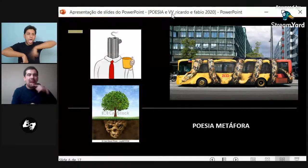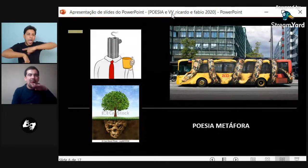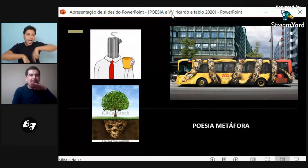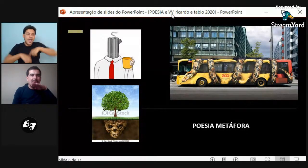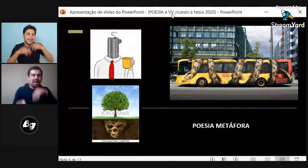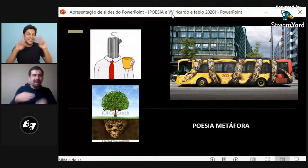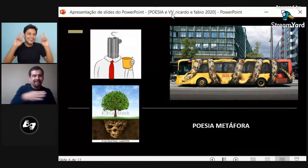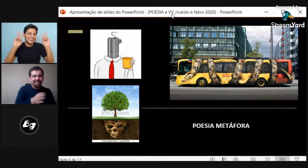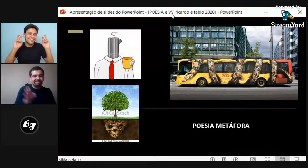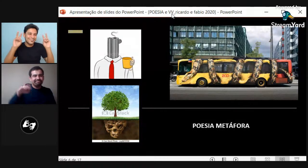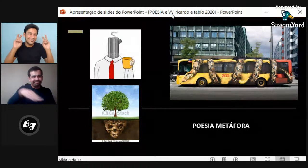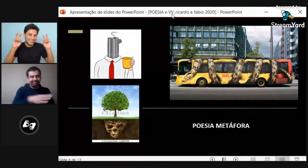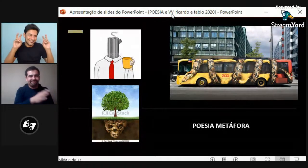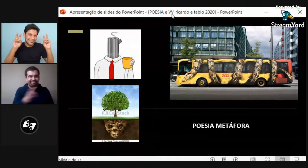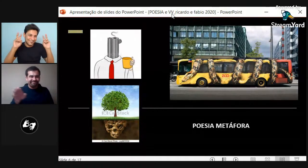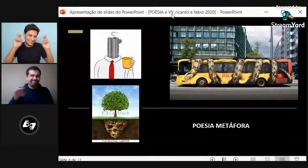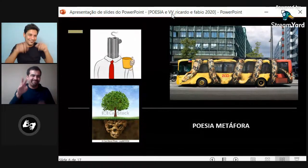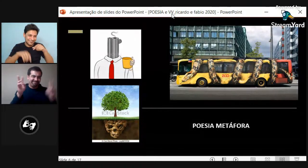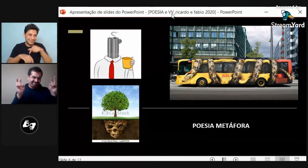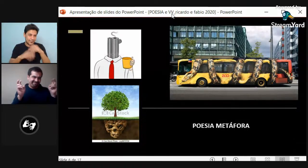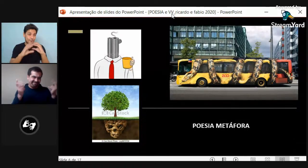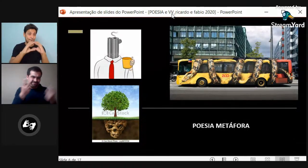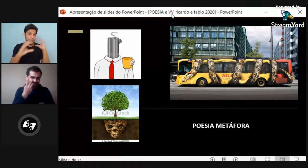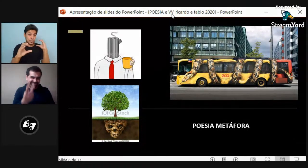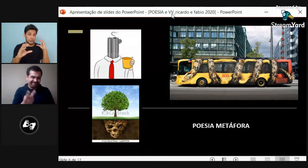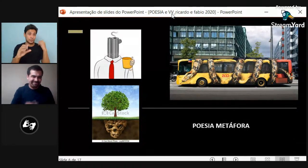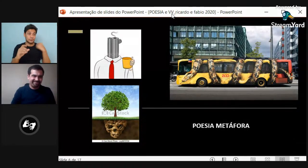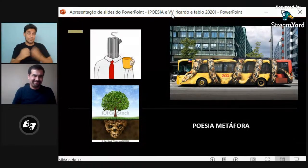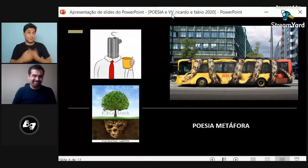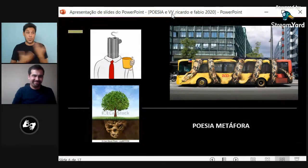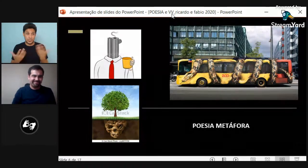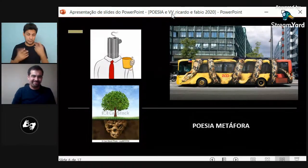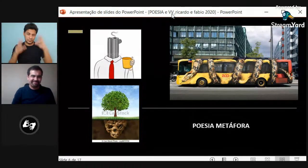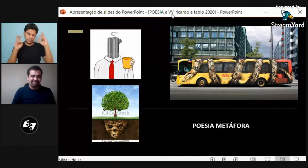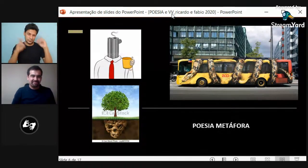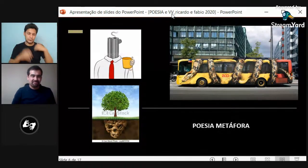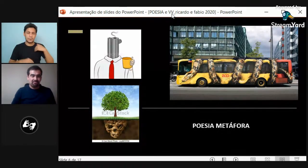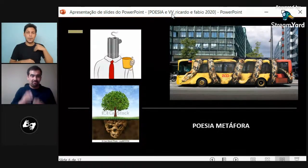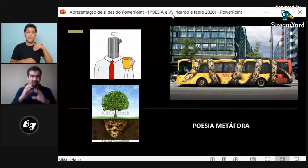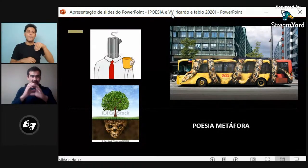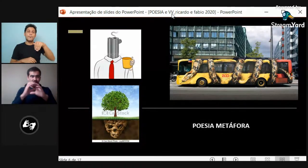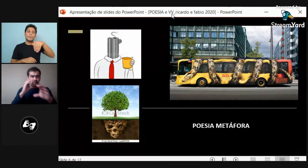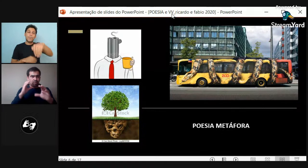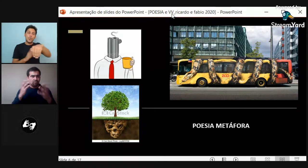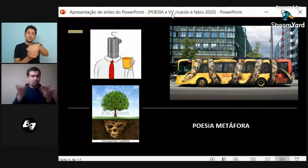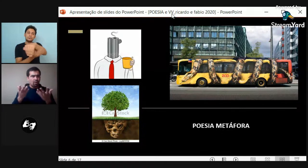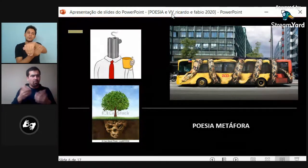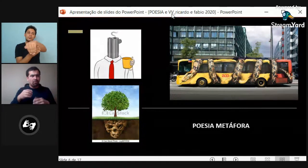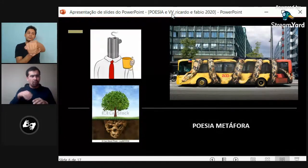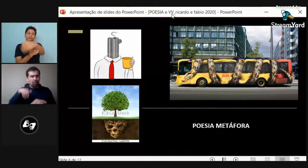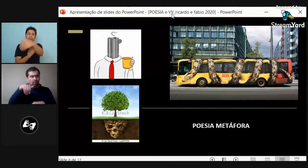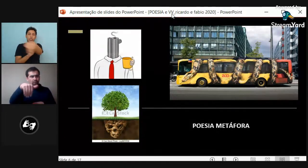Por lo tanto, se traslada de esta forma. Porque asume, de alguna manera, la característica del movimiento que tiene la serpiente. Que la envuelve, ¿cierto?